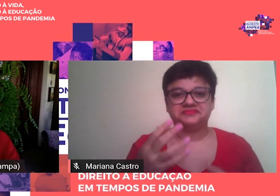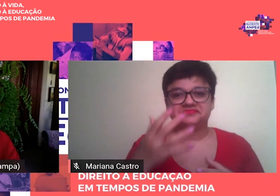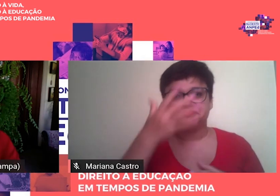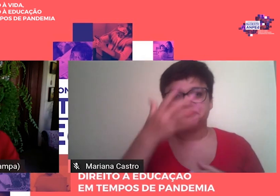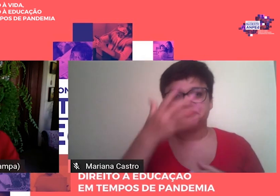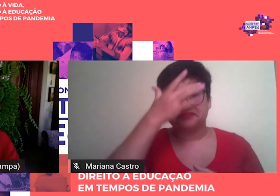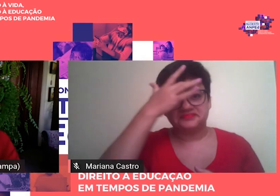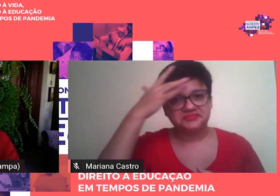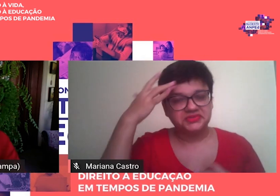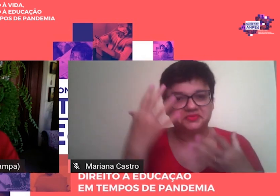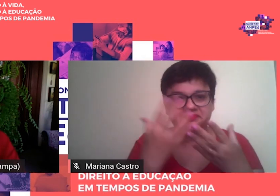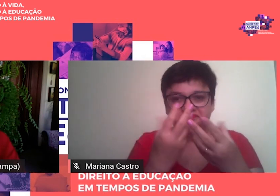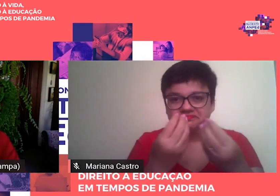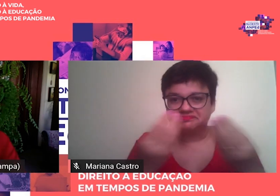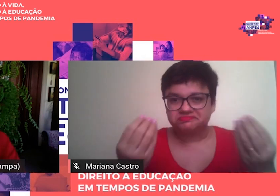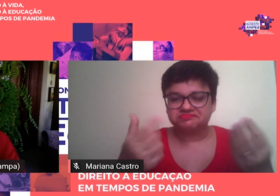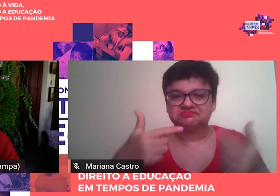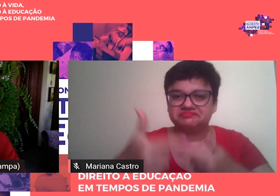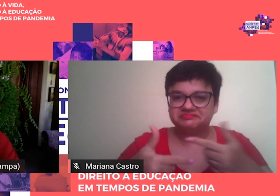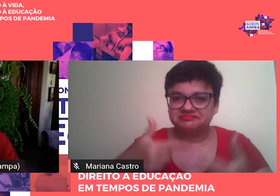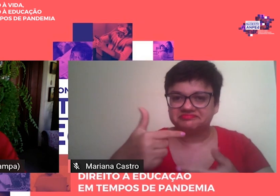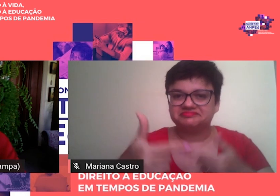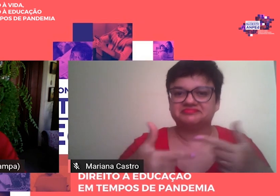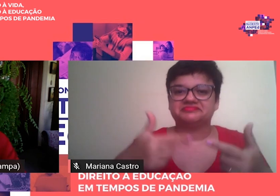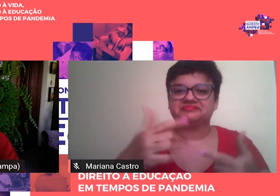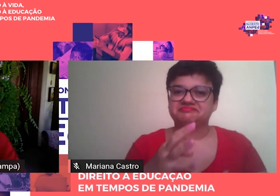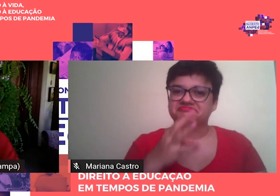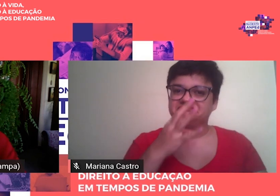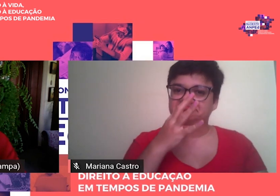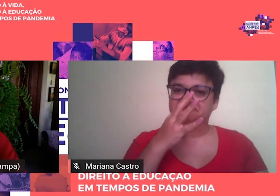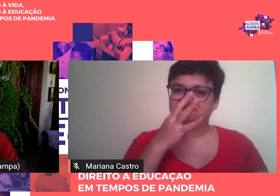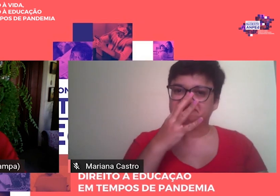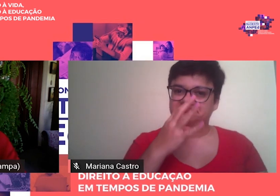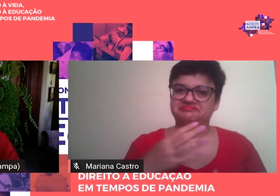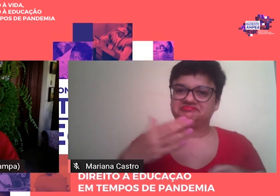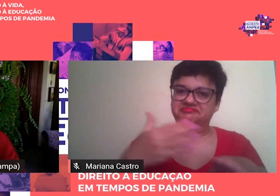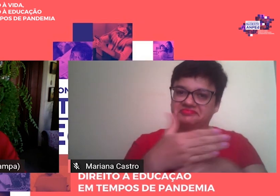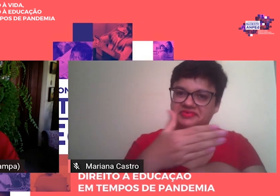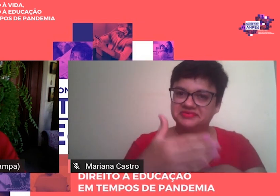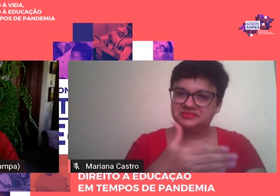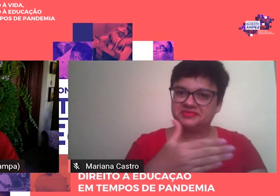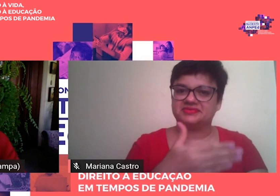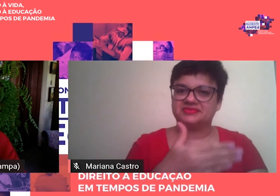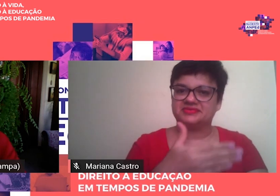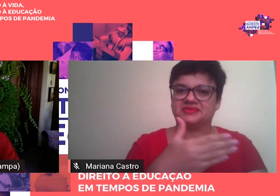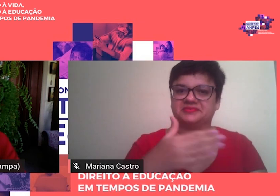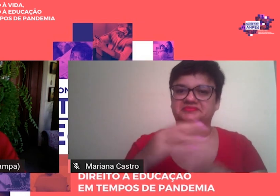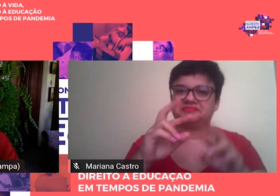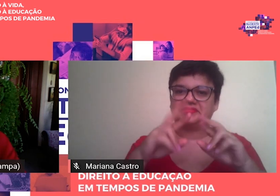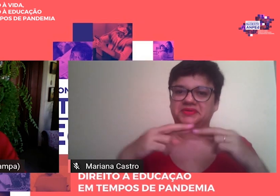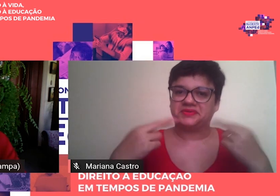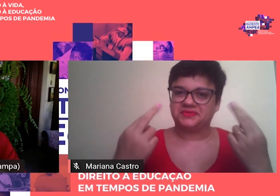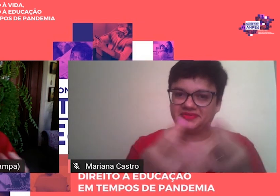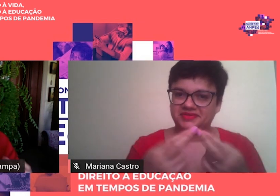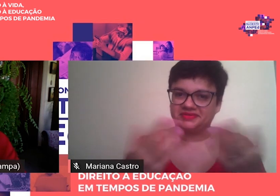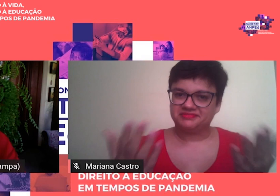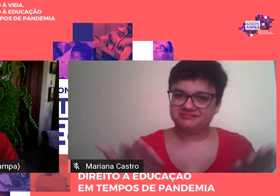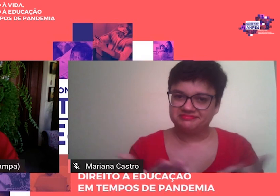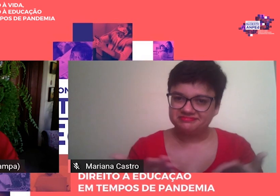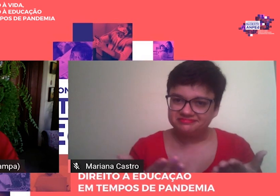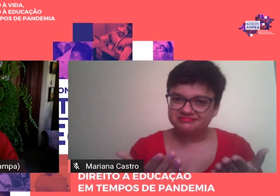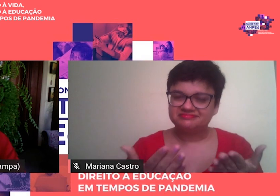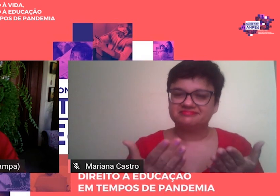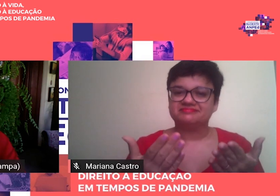surpreendendo a todos nós com intensa participação nesta reunião regional, que, sem